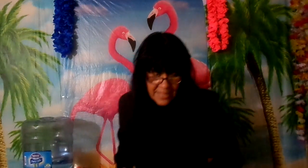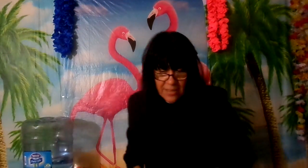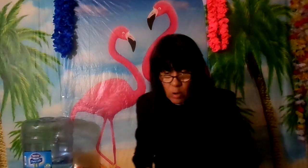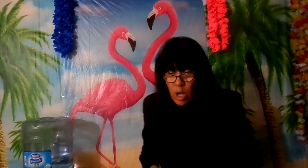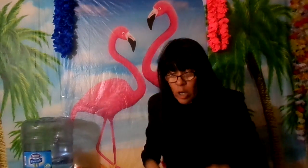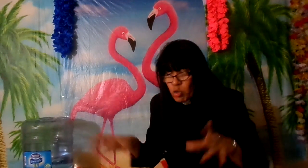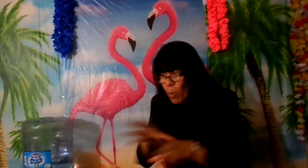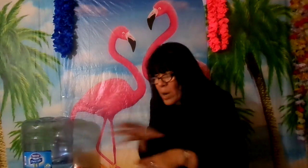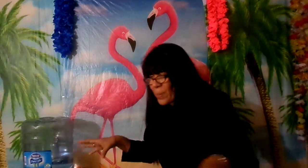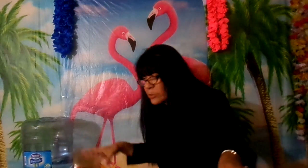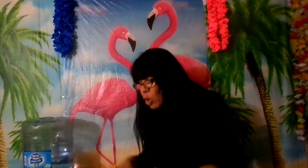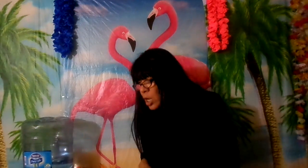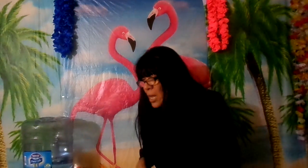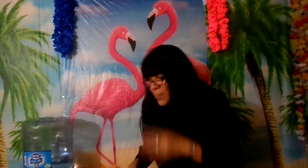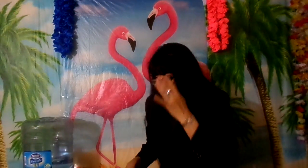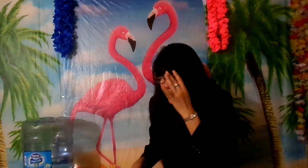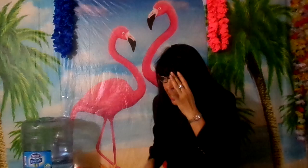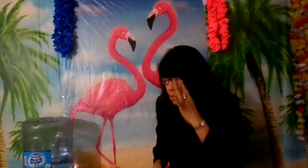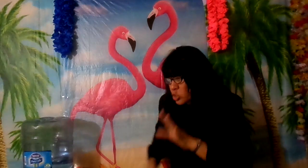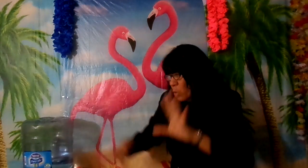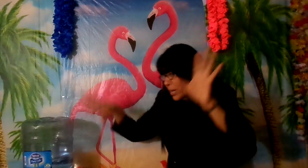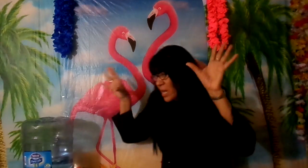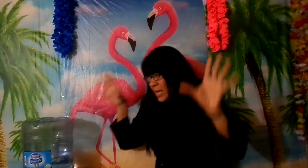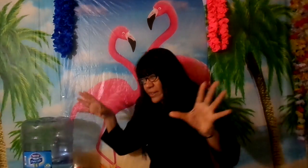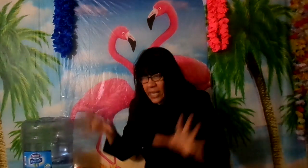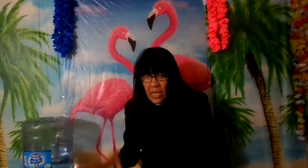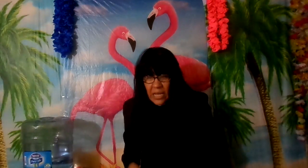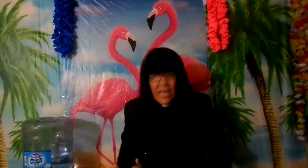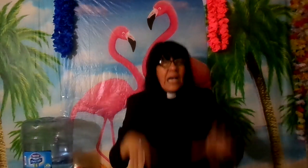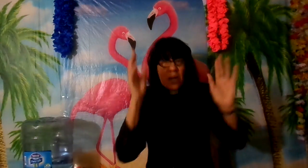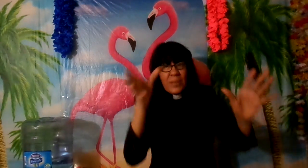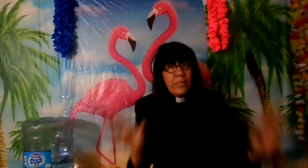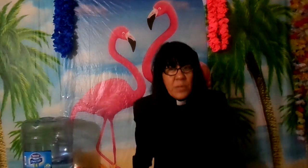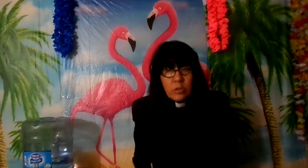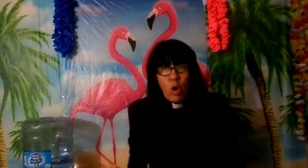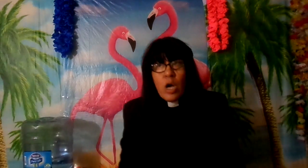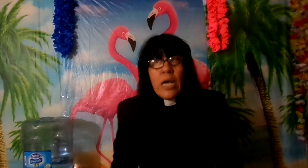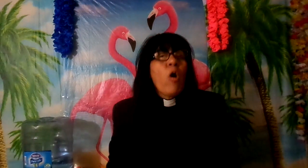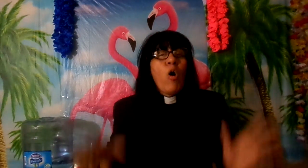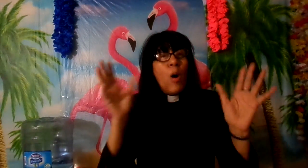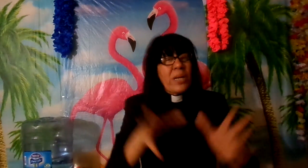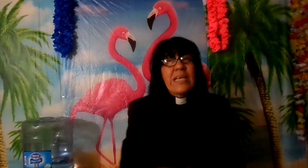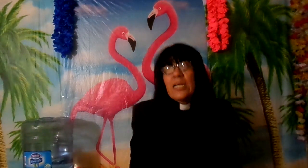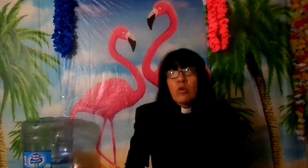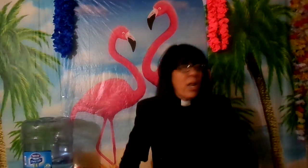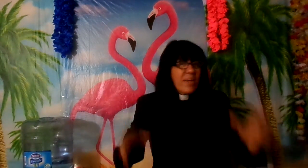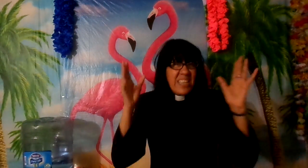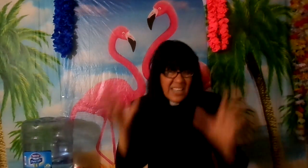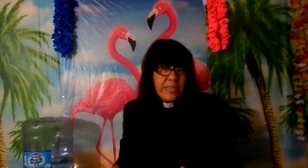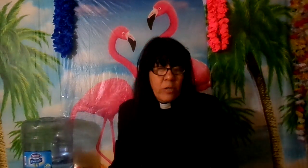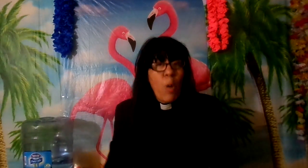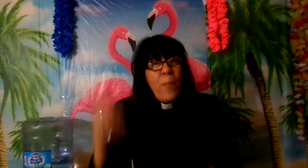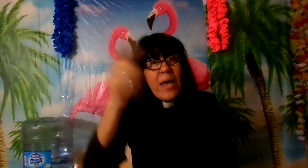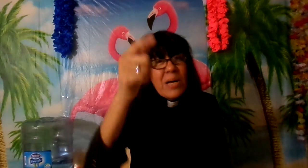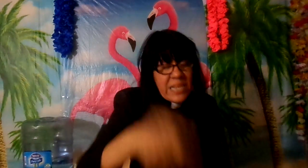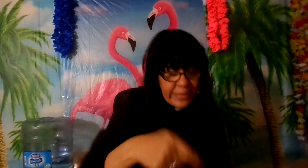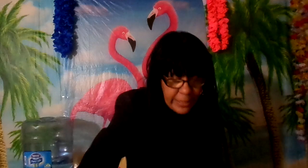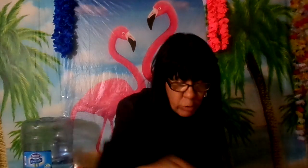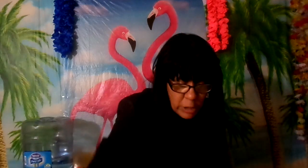de Dios y tú ves el pastor predicando sobre el arrepentimiento o predicando la venida de Cristo pero acepta dentro del